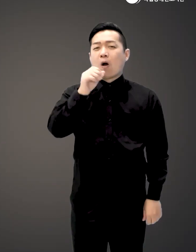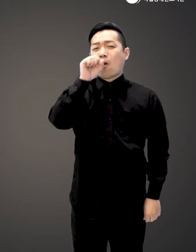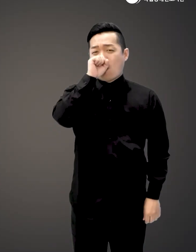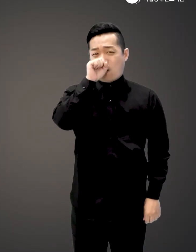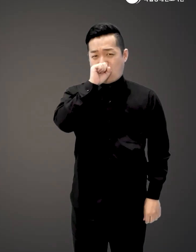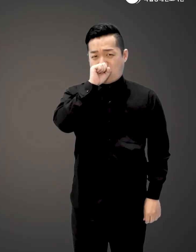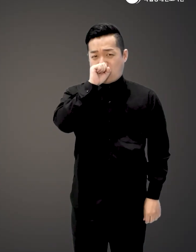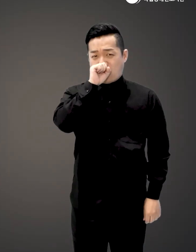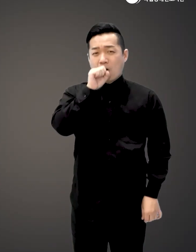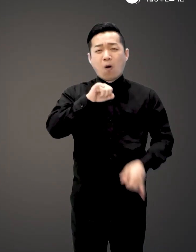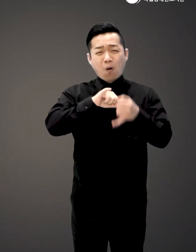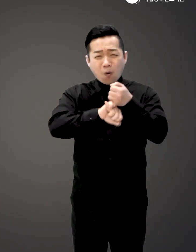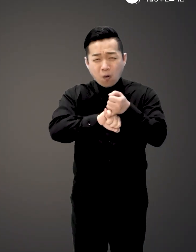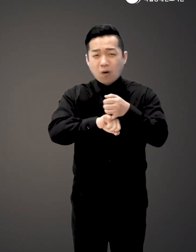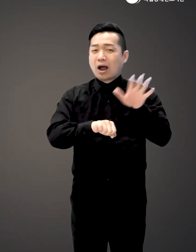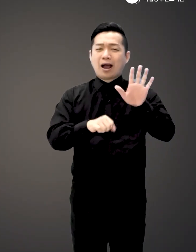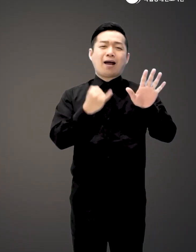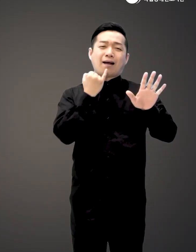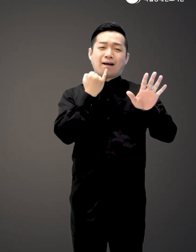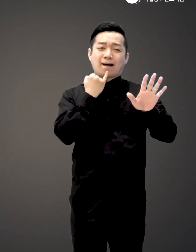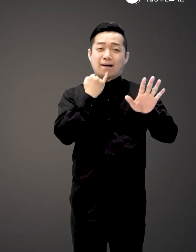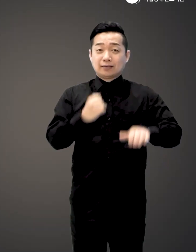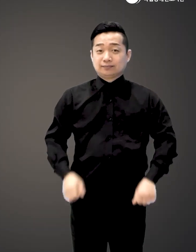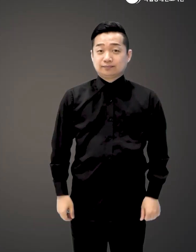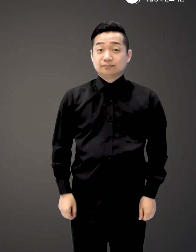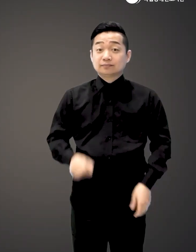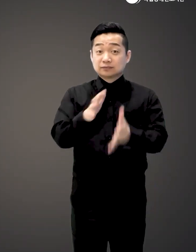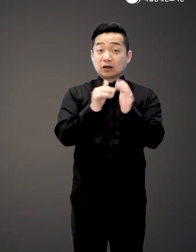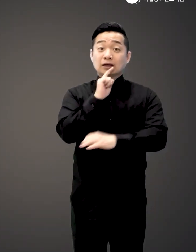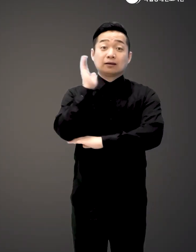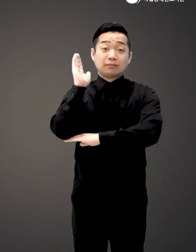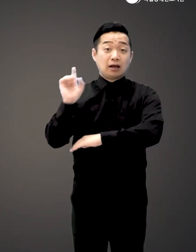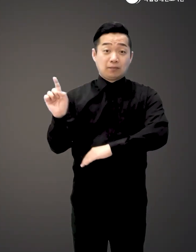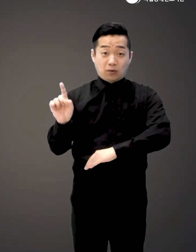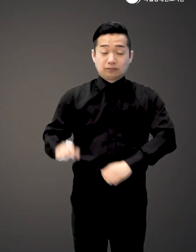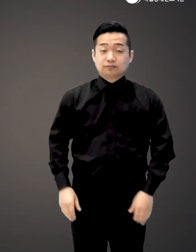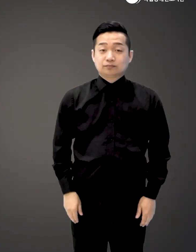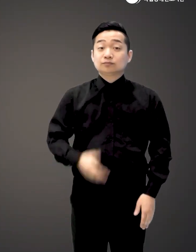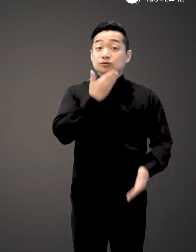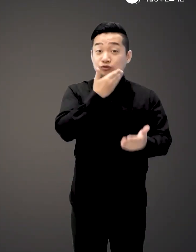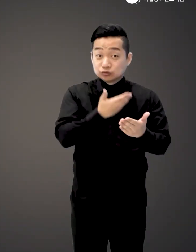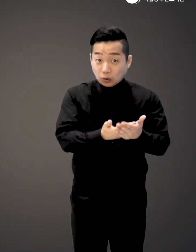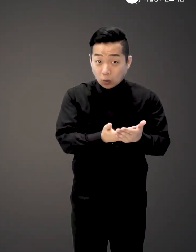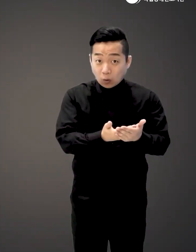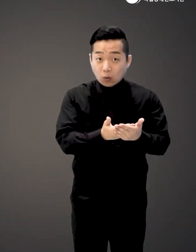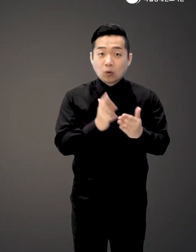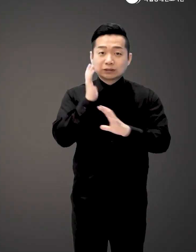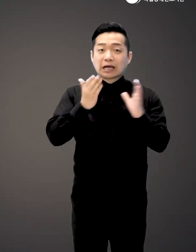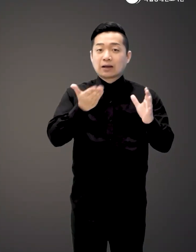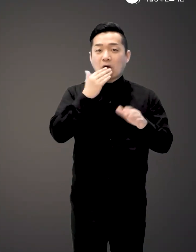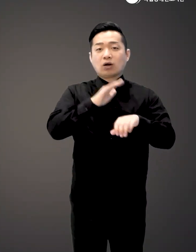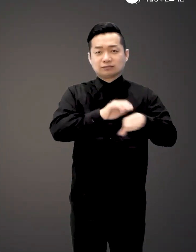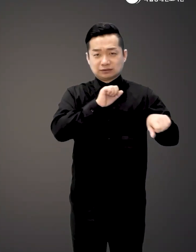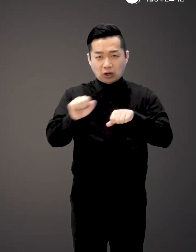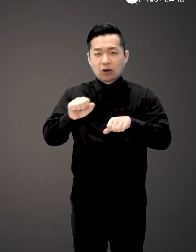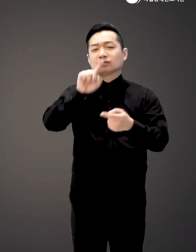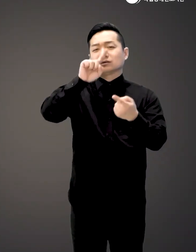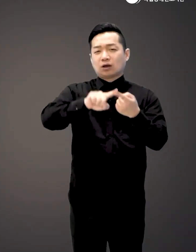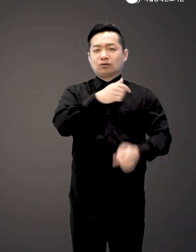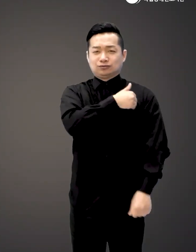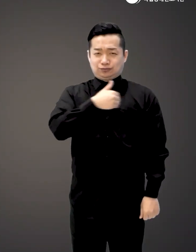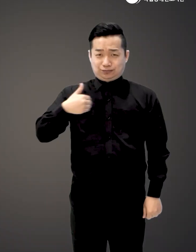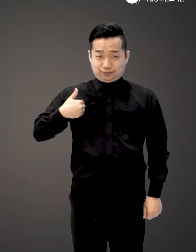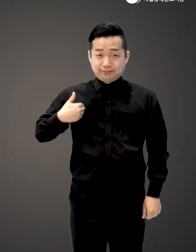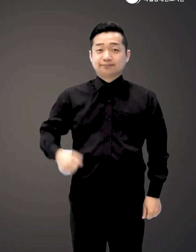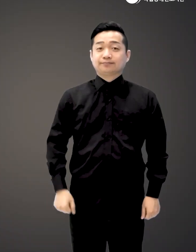할 수 있으면 좋겠지만 꼭 그러지 않아도 됩니다 저자는 말합니다 중요한 것은 채식을 실천하는 그